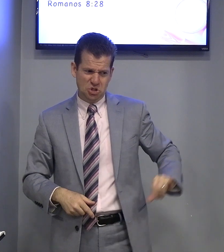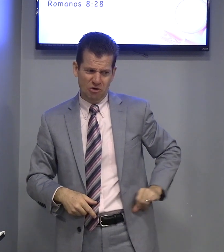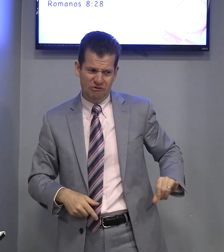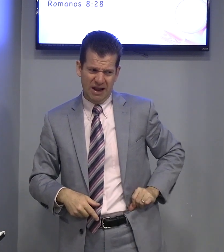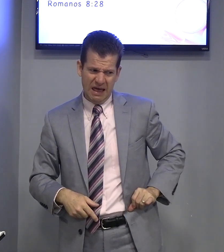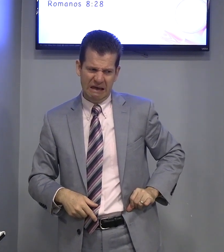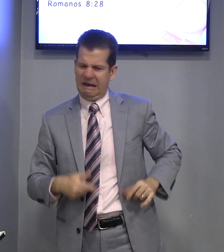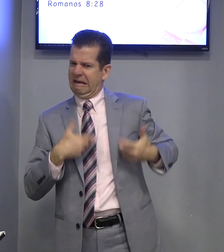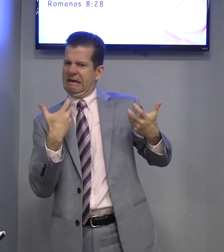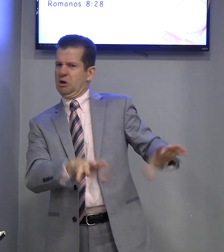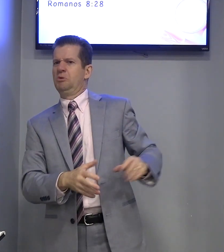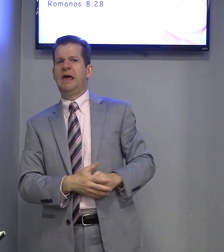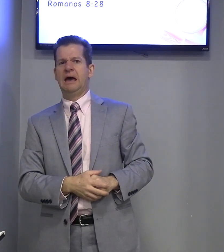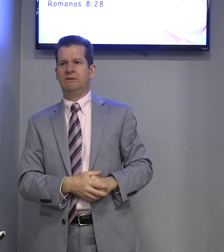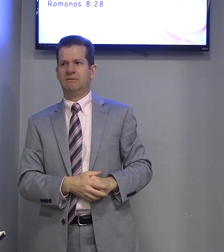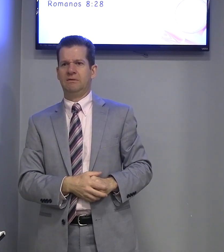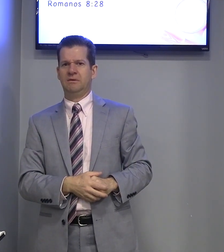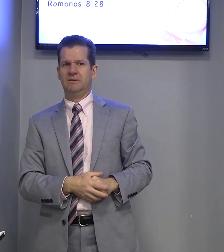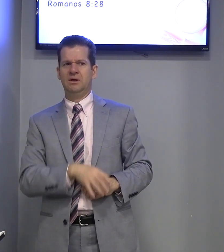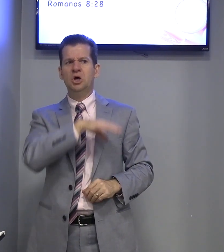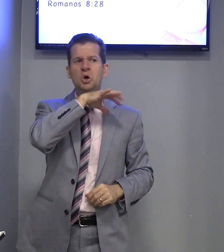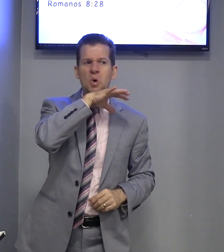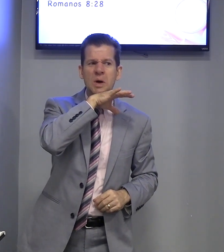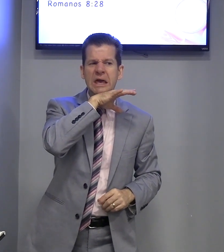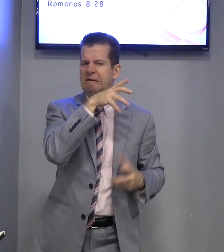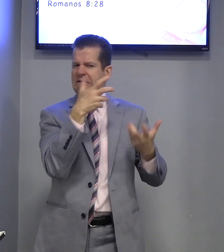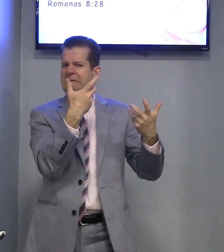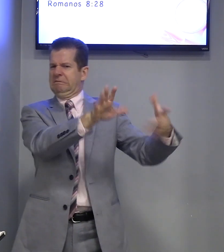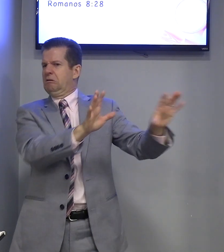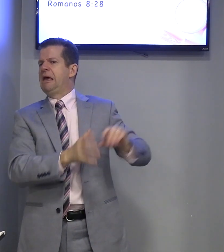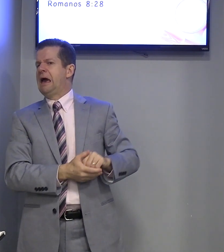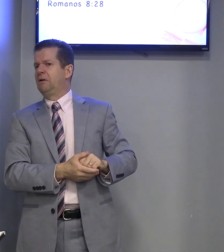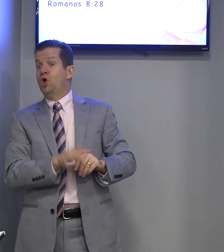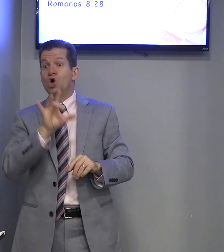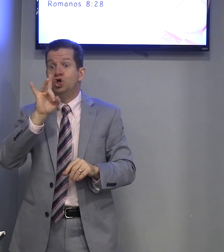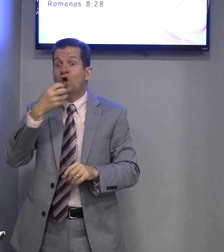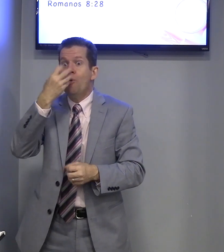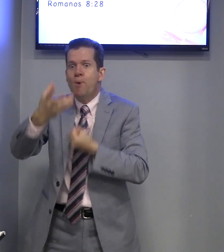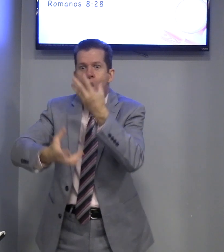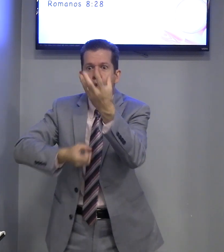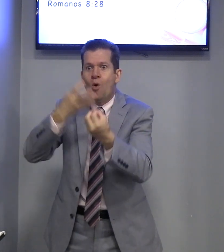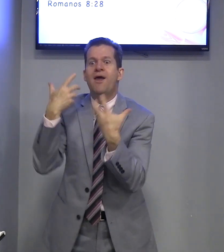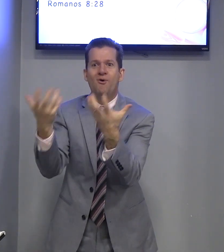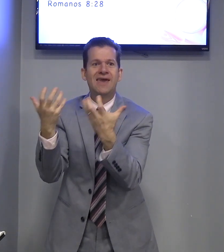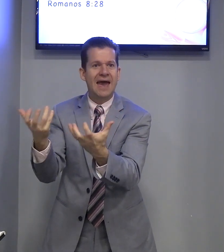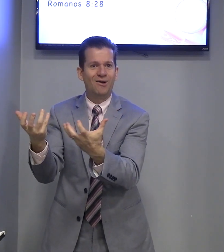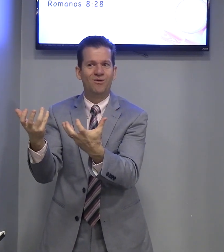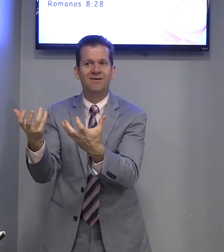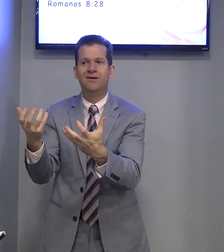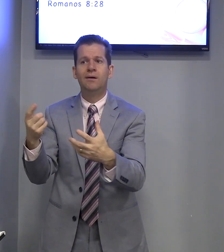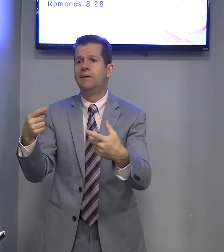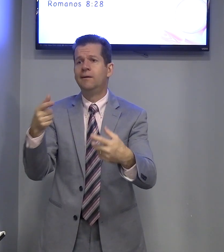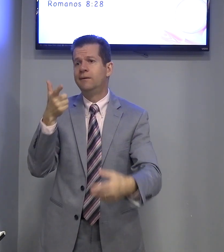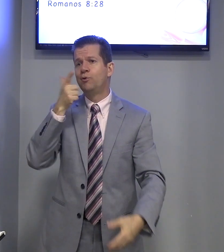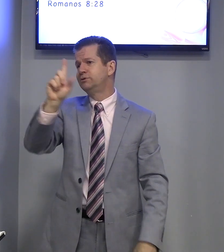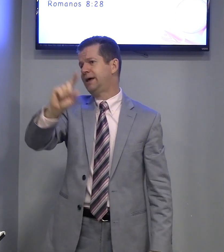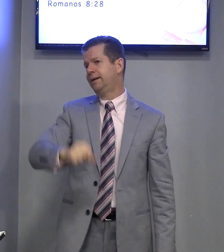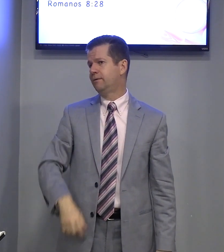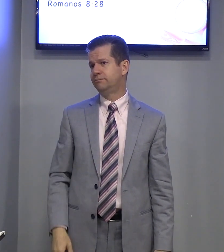sofrer, eu não quero. O ruim, não quero. Só o bom, eu quero. Isso aí não.